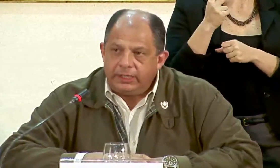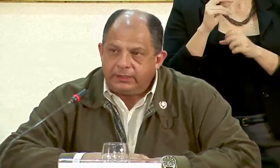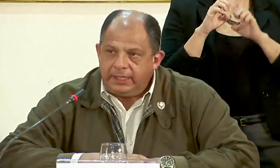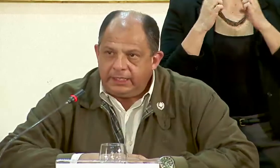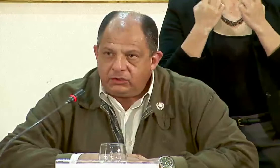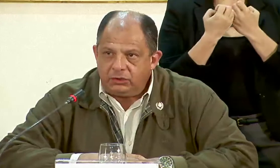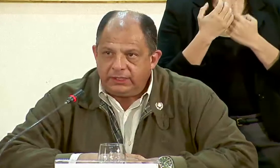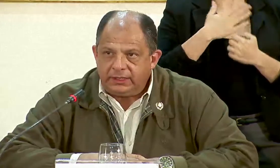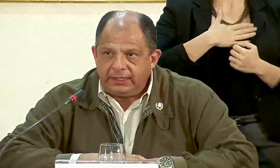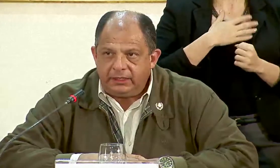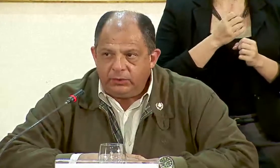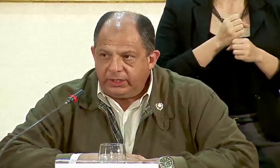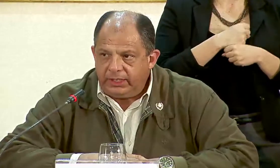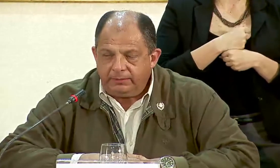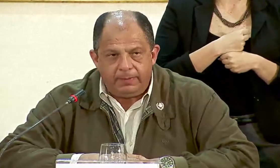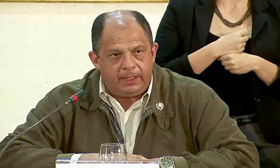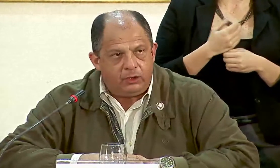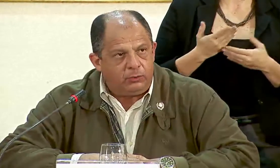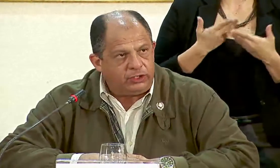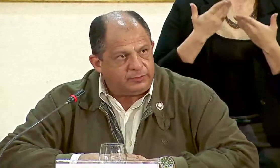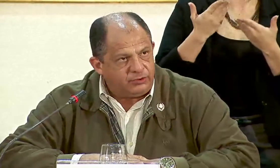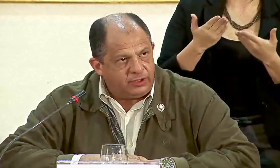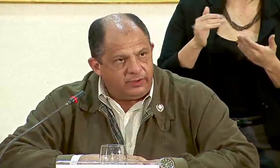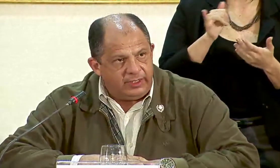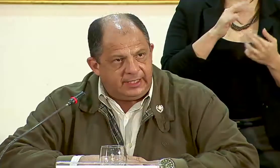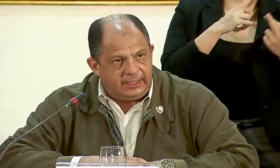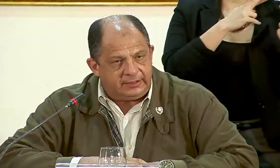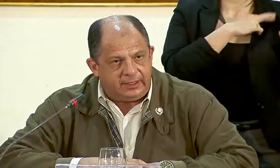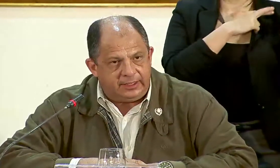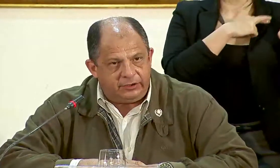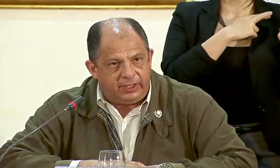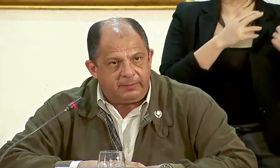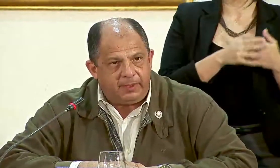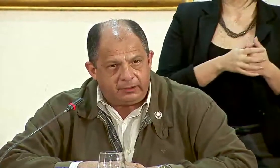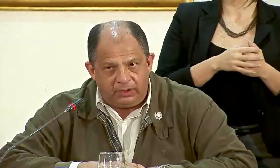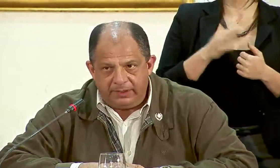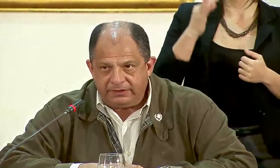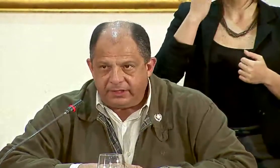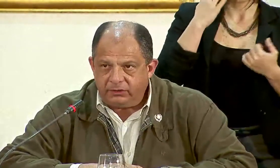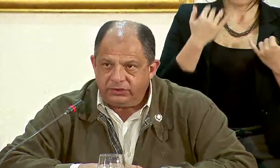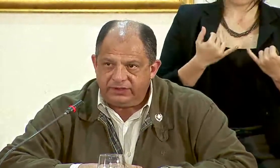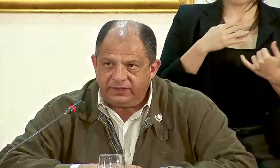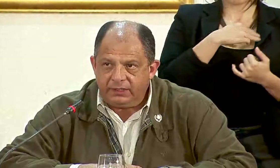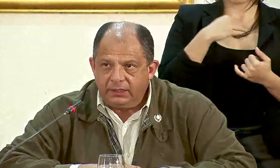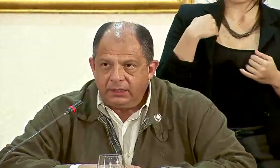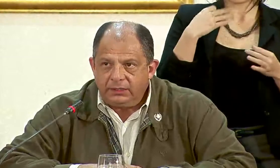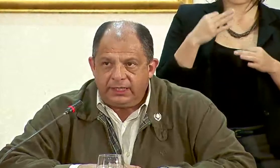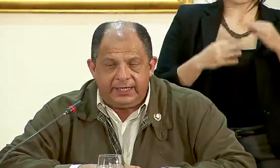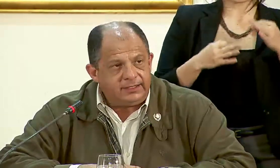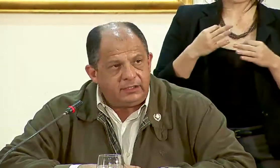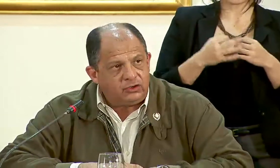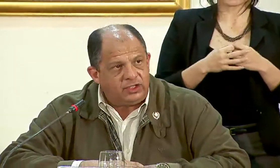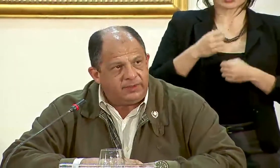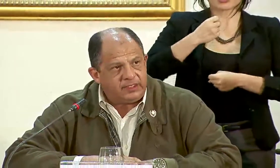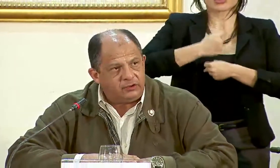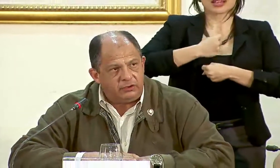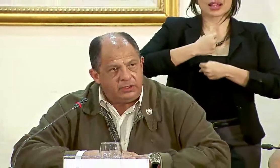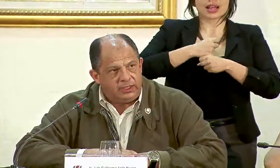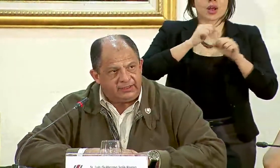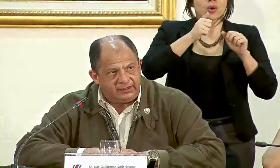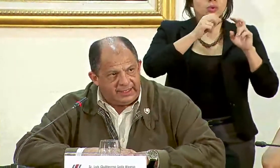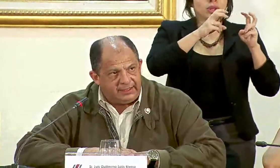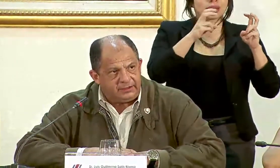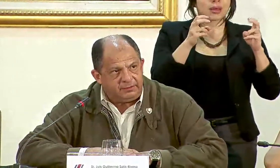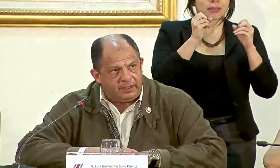Yo lo que he hecho es atribuirle como responsabilidades a la señora actual ministra de Justicia tareas en dos temas que